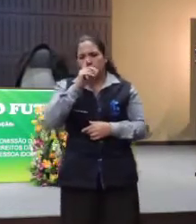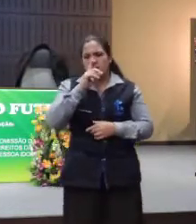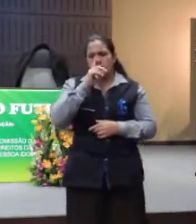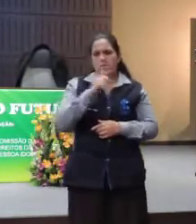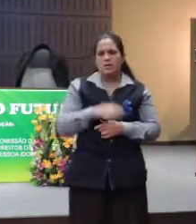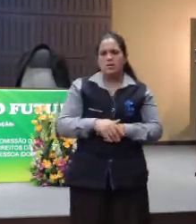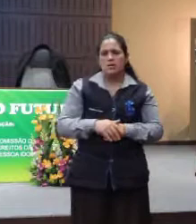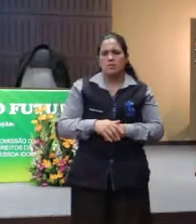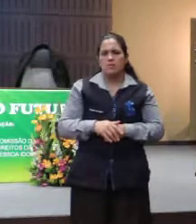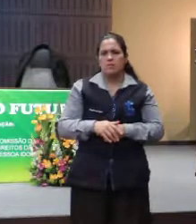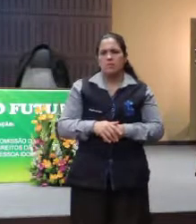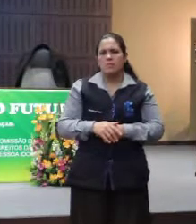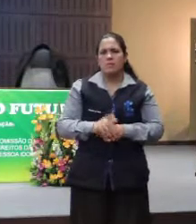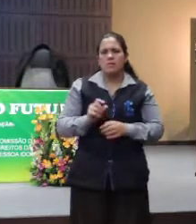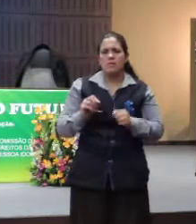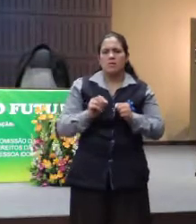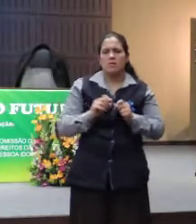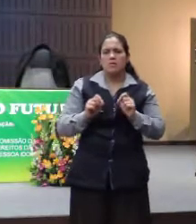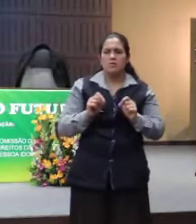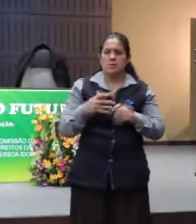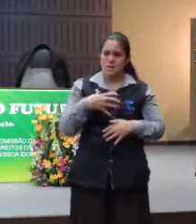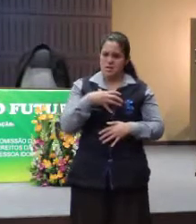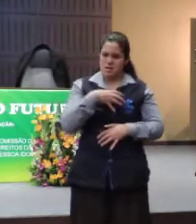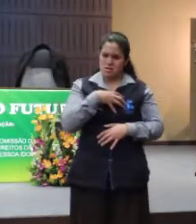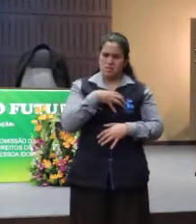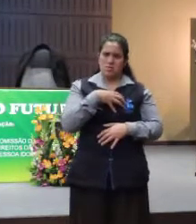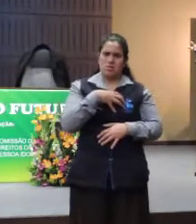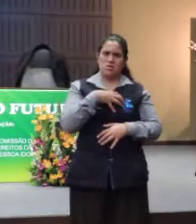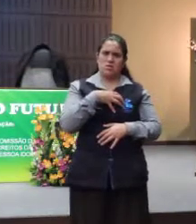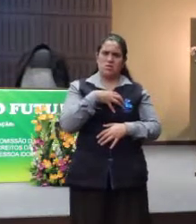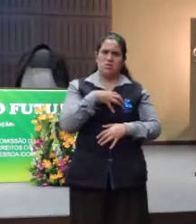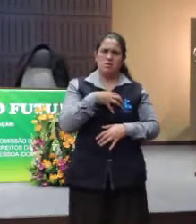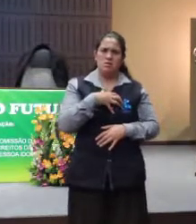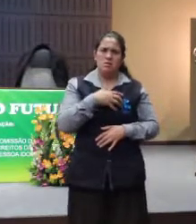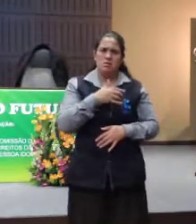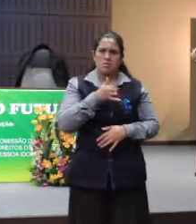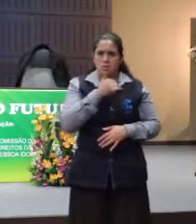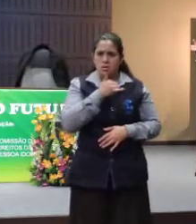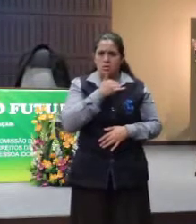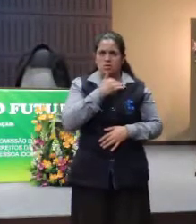Isso foi fazendo com que ele se sentisse frustrado,